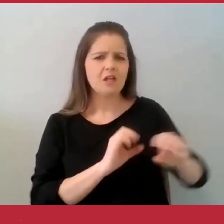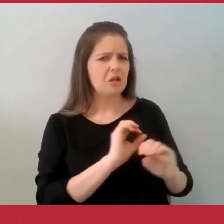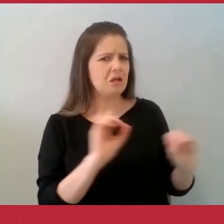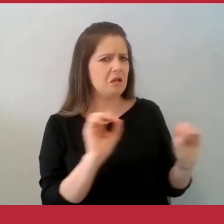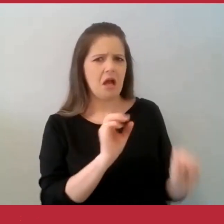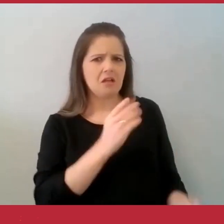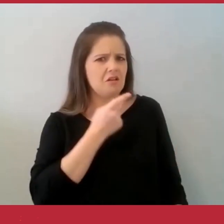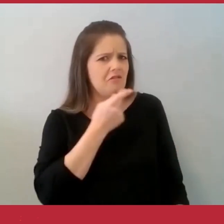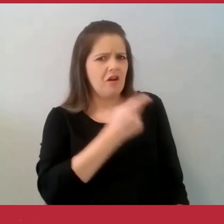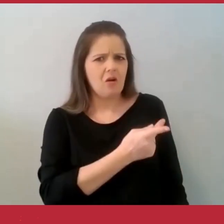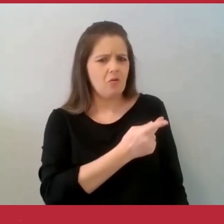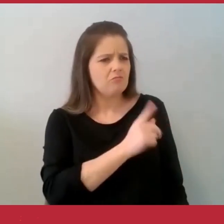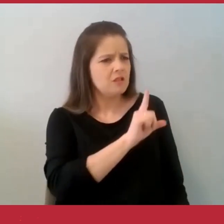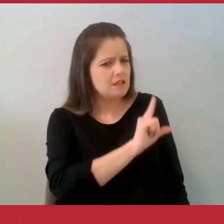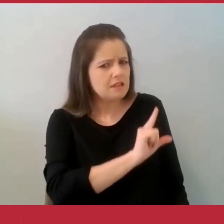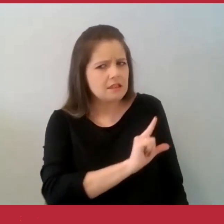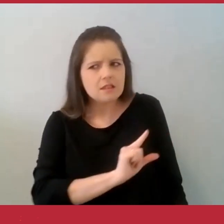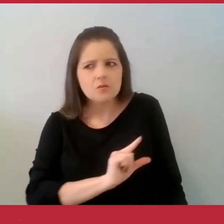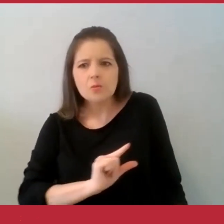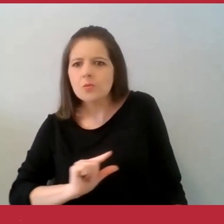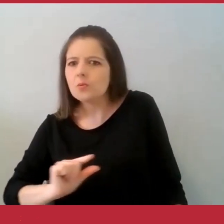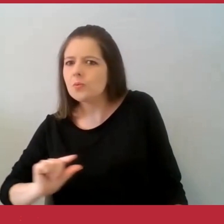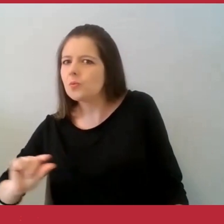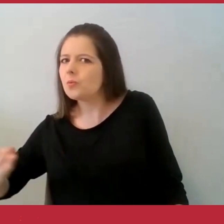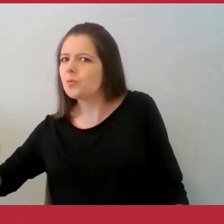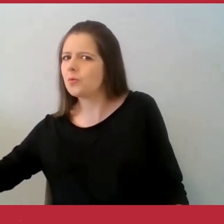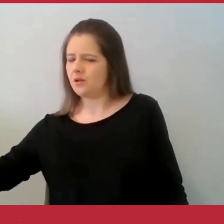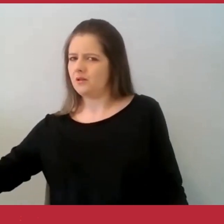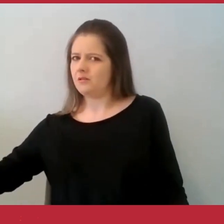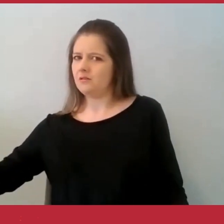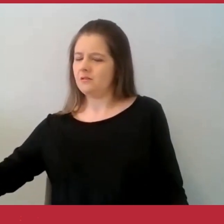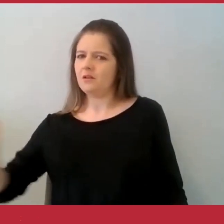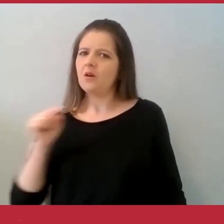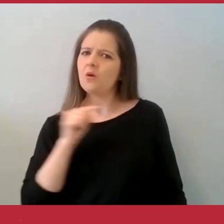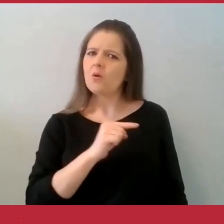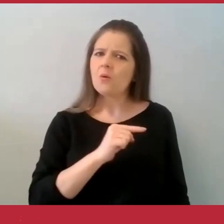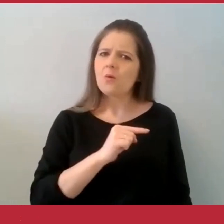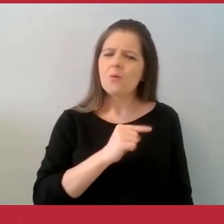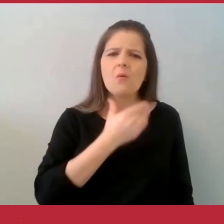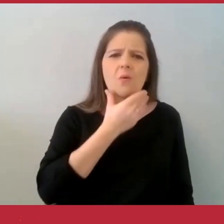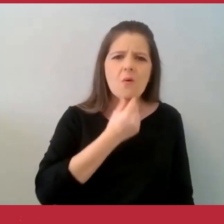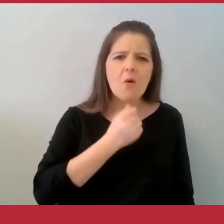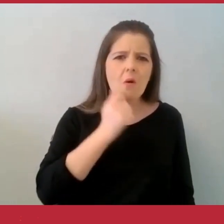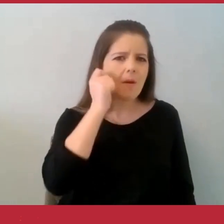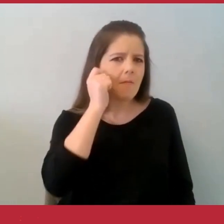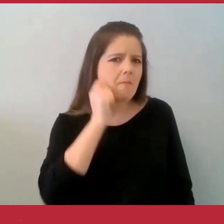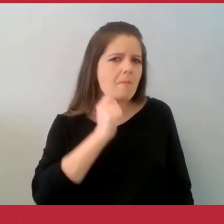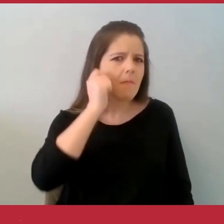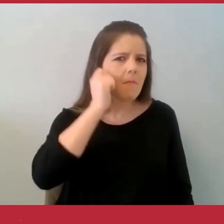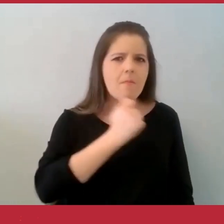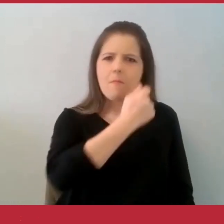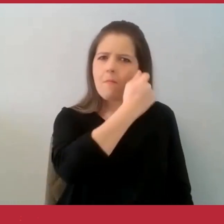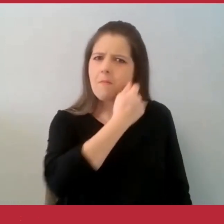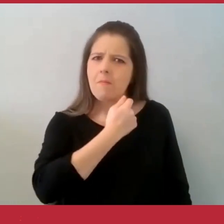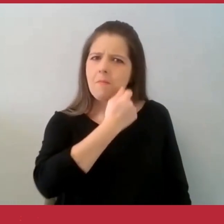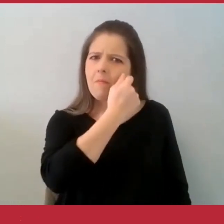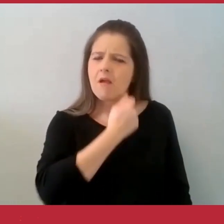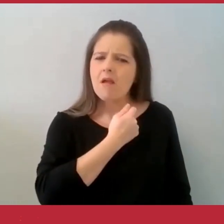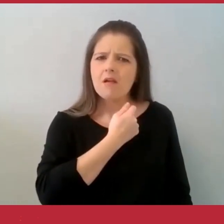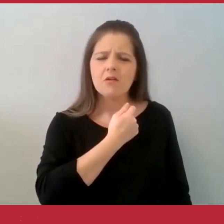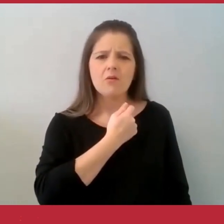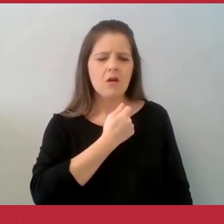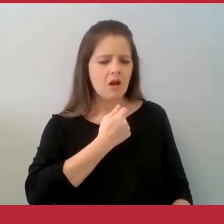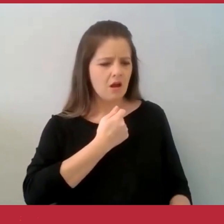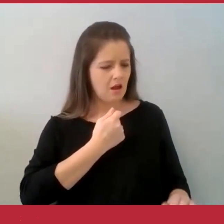e saiu de fininho. Qual não foi a surpresa do barbeiro? Quando ele tirou o pano e